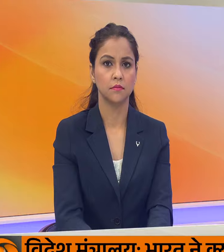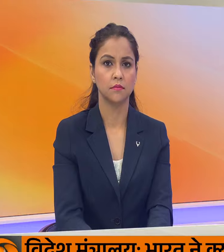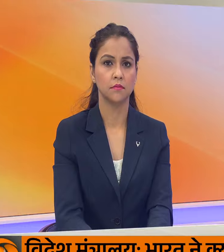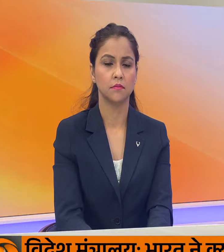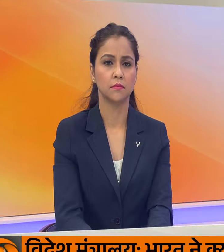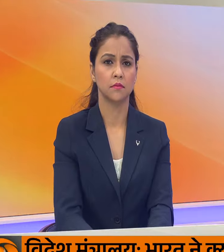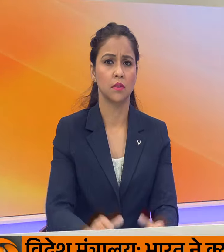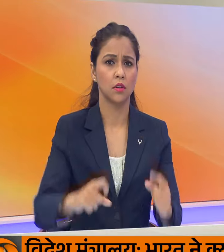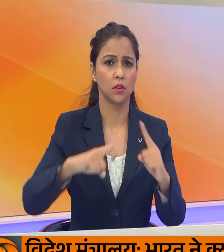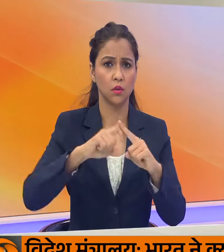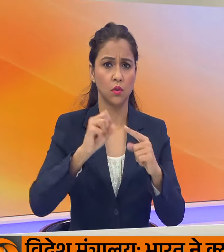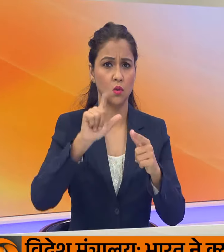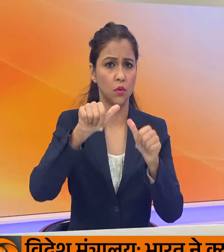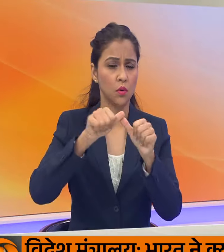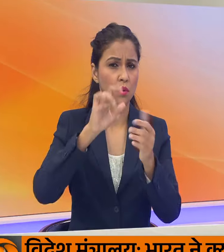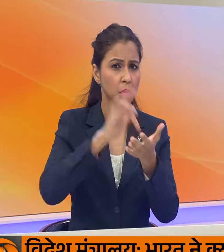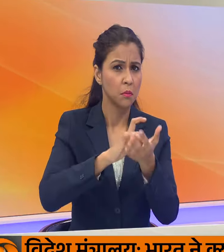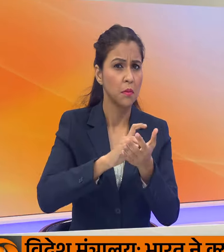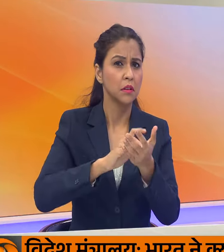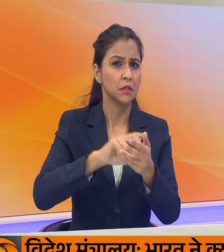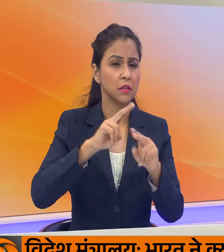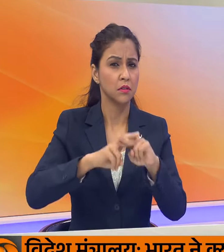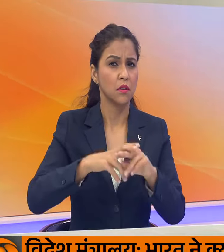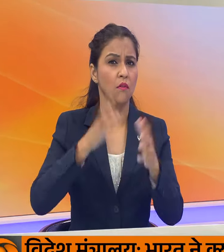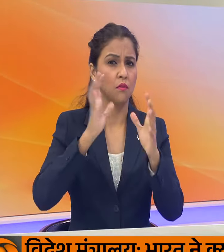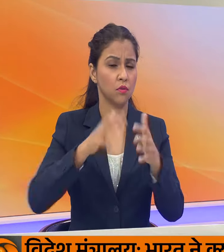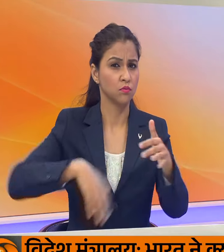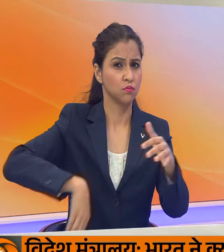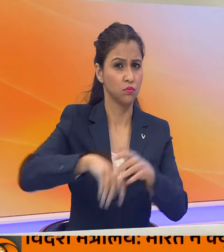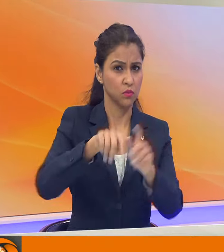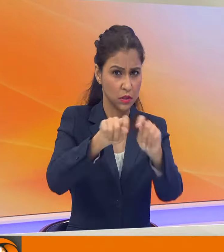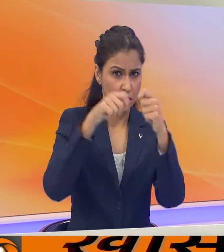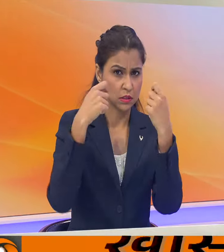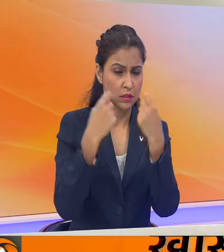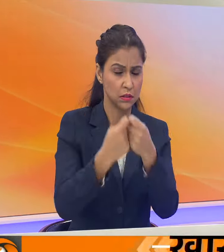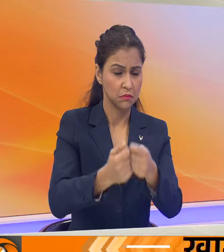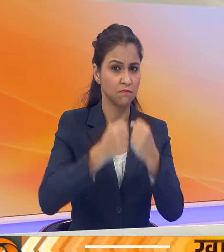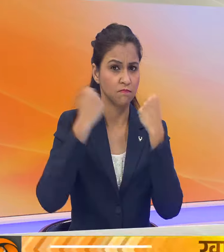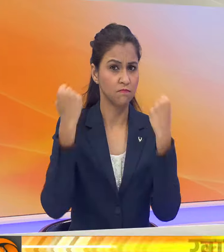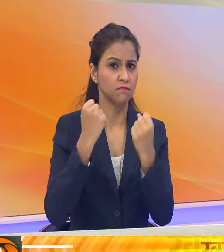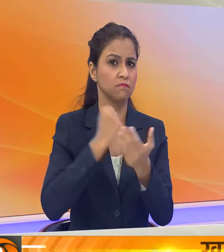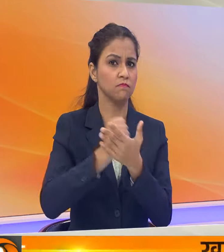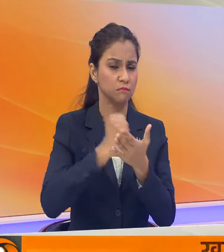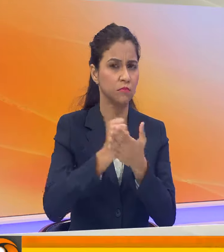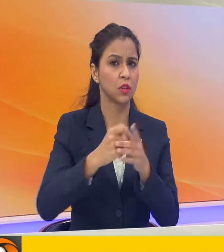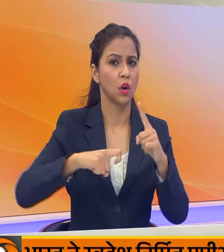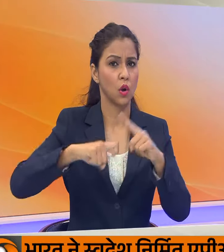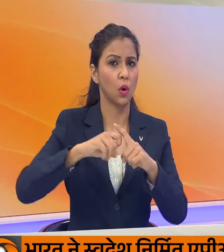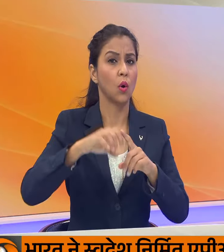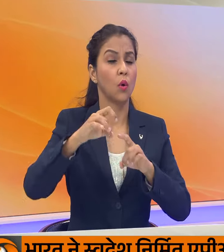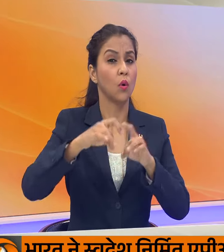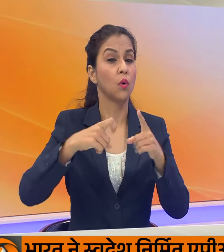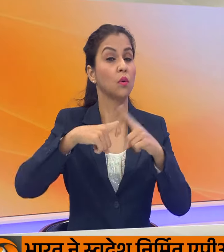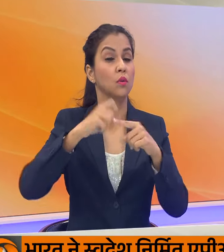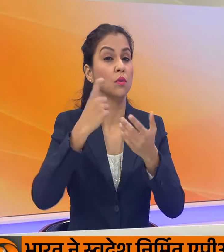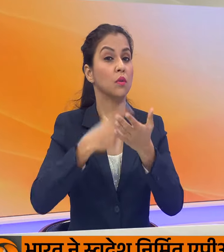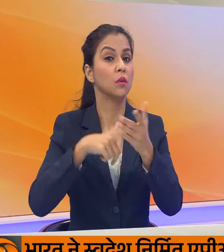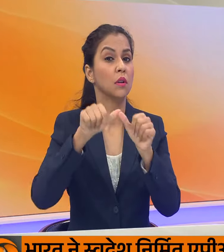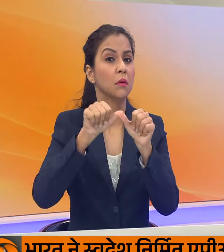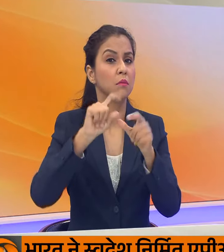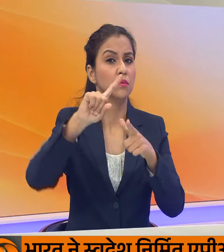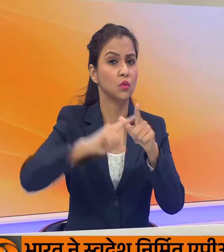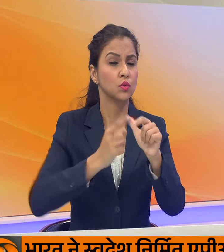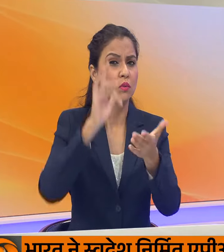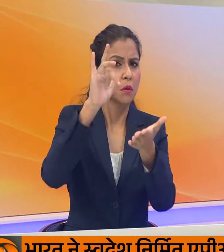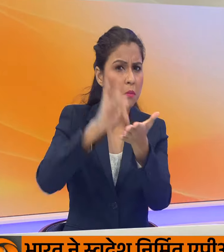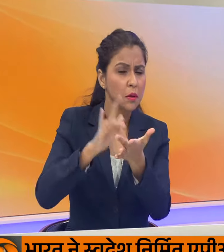कोलंबिया की राष्ट्रे फुट्बॉल टीम आगामी दोस्ताना मुकाबलों से पहले अभ्यास में जुटी हुई है कोलंबिया को जून के मध्य में अमेरिका और